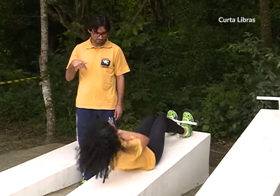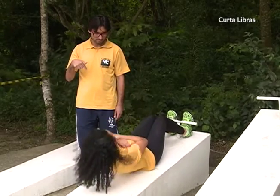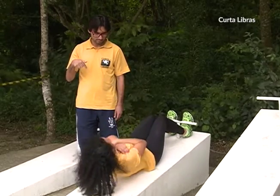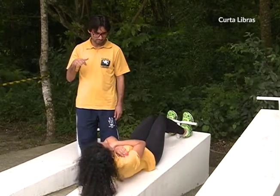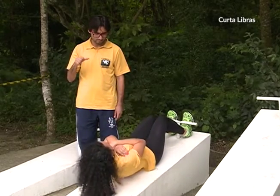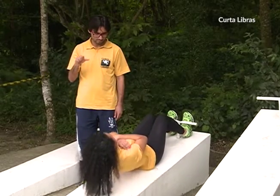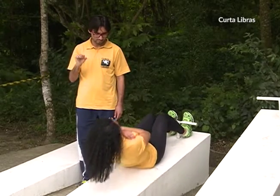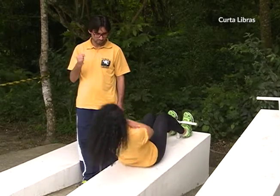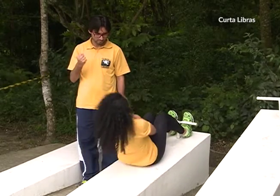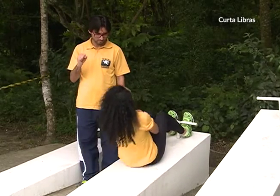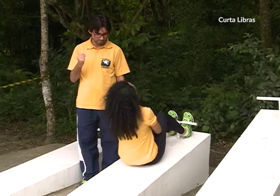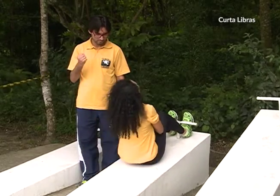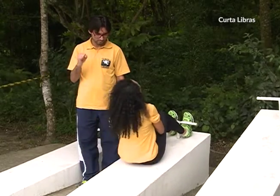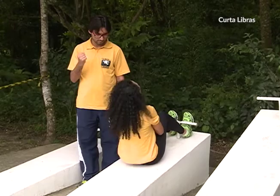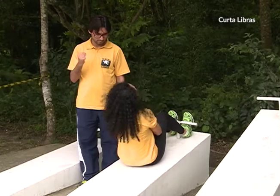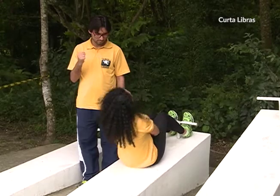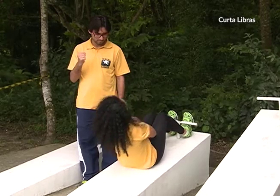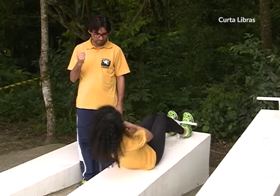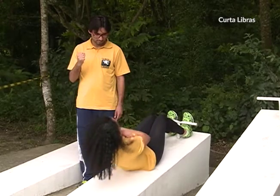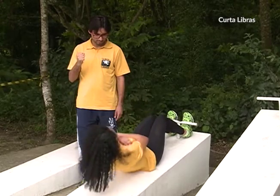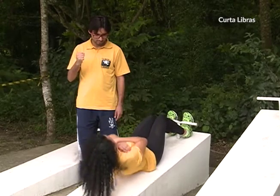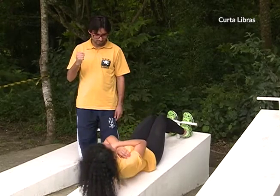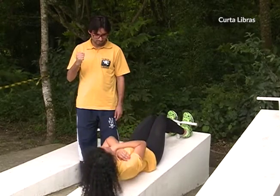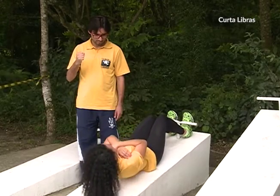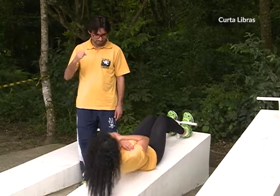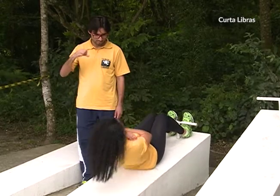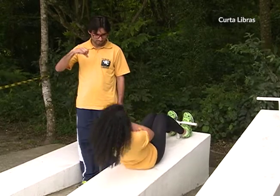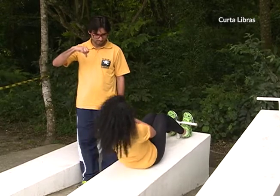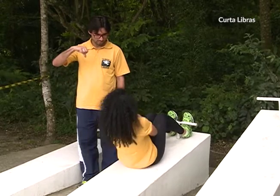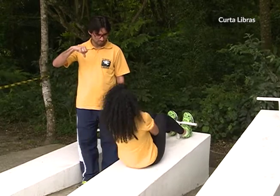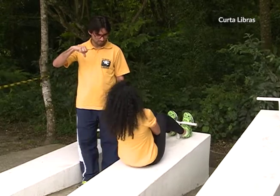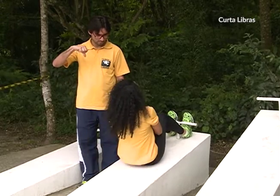8, 9,